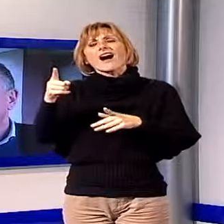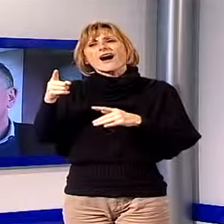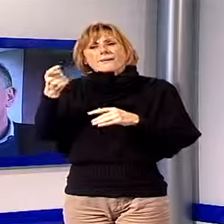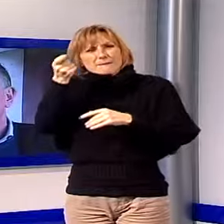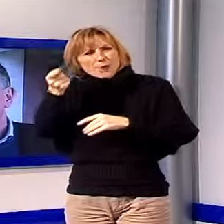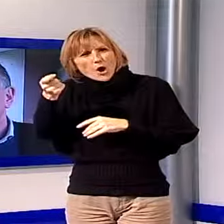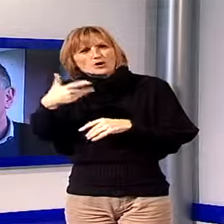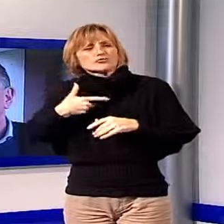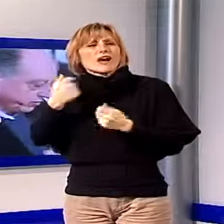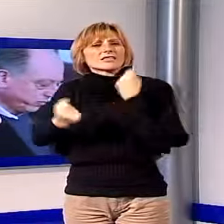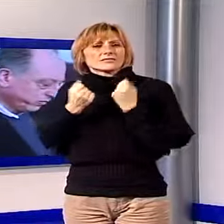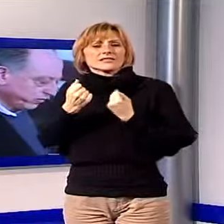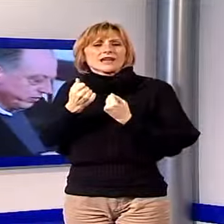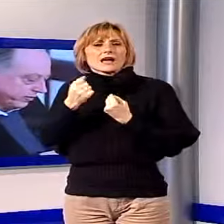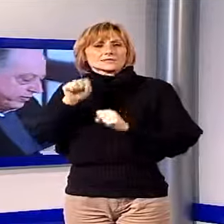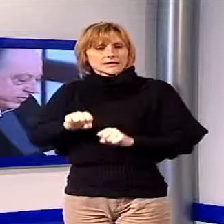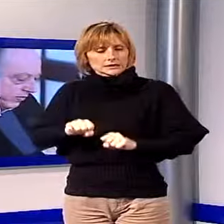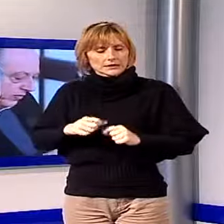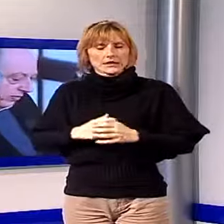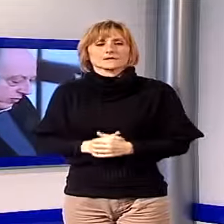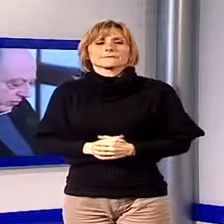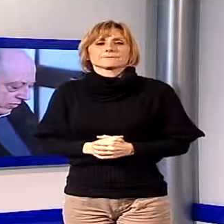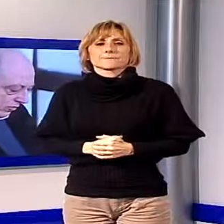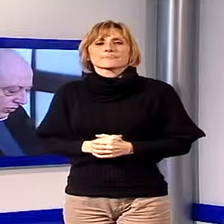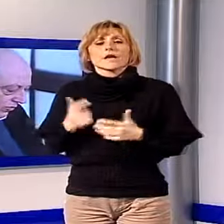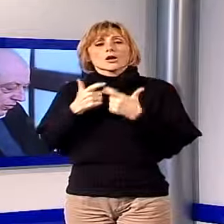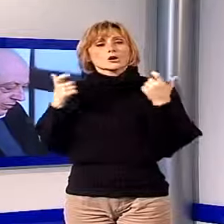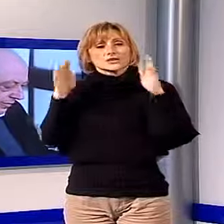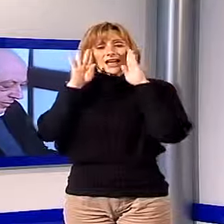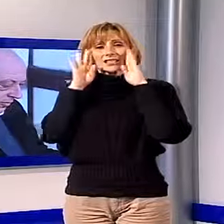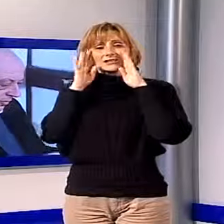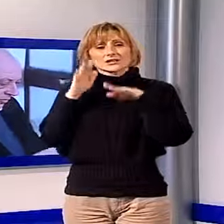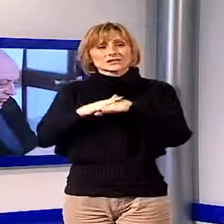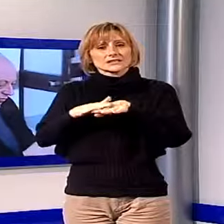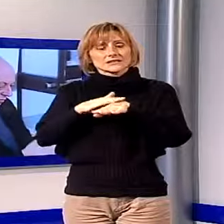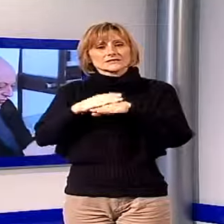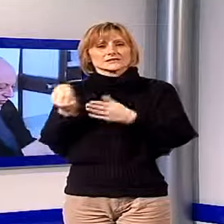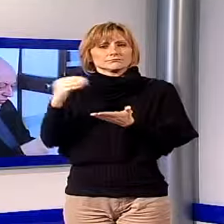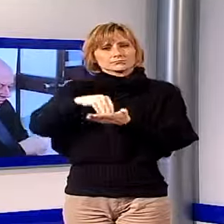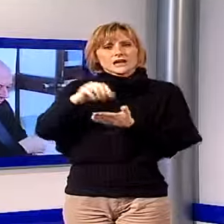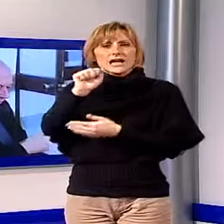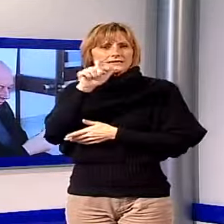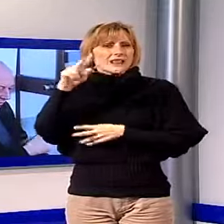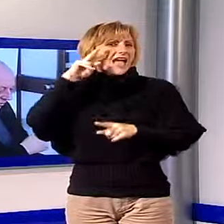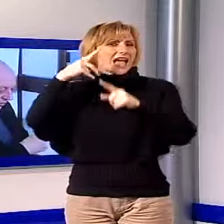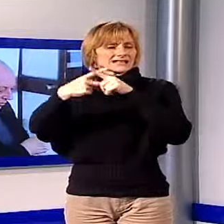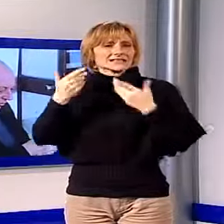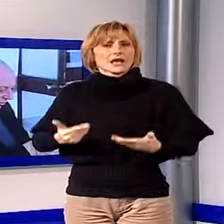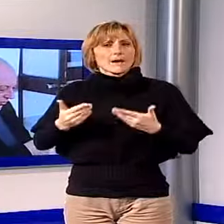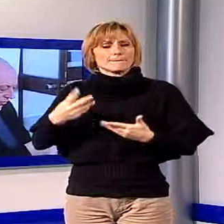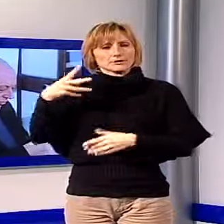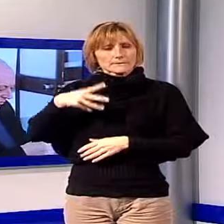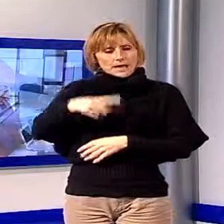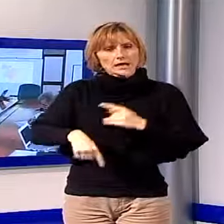per attività sanitarie. Grossa attenzione verso i servizi che verranno introdotti dall'Asl nell'ex campo di Marte e verso i